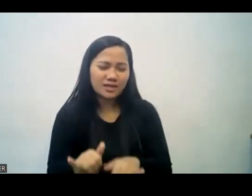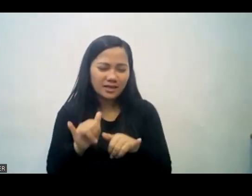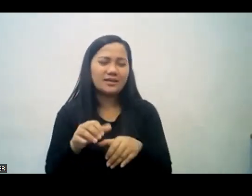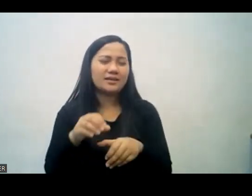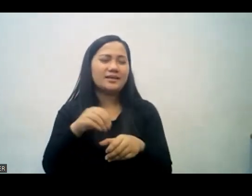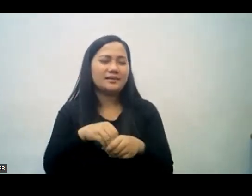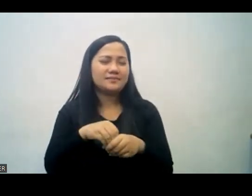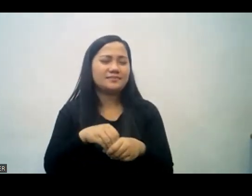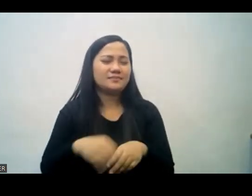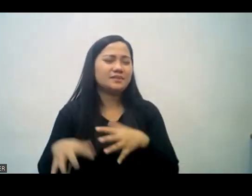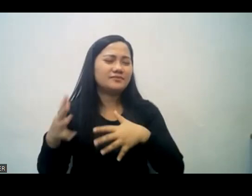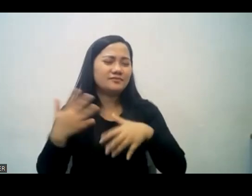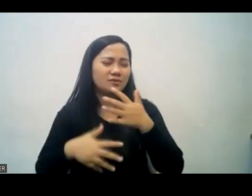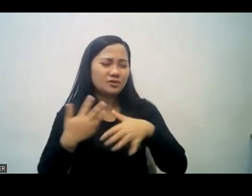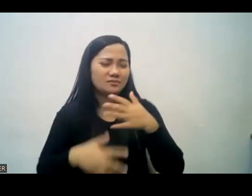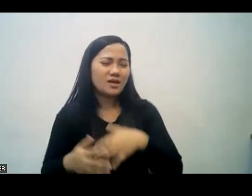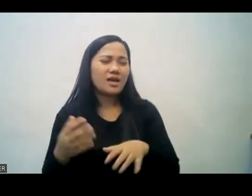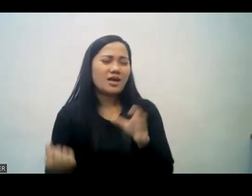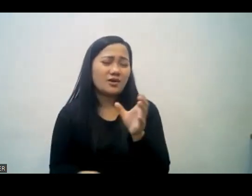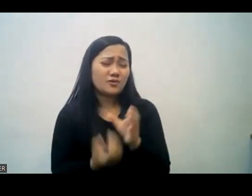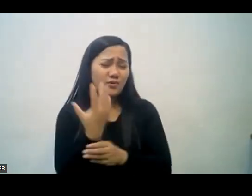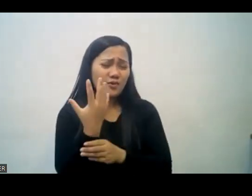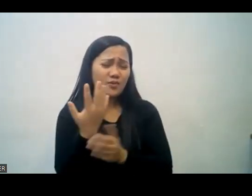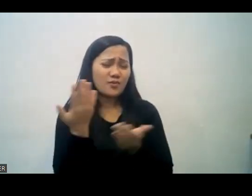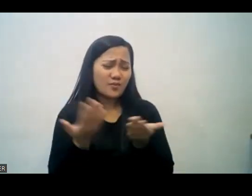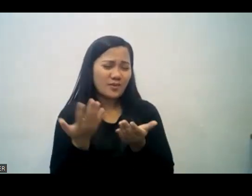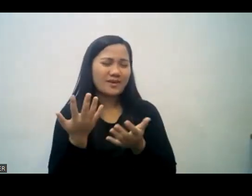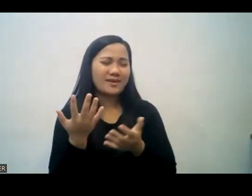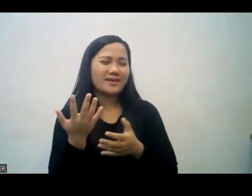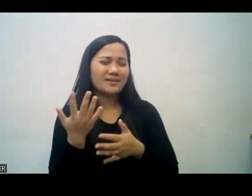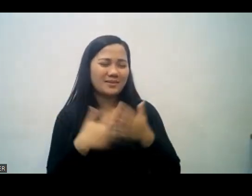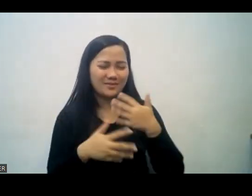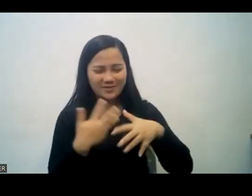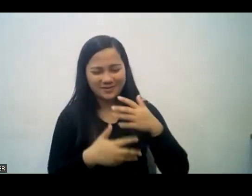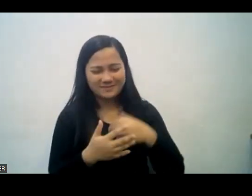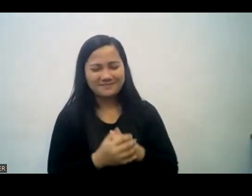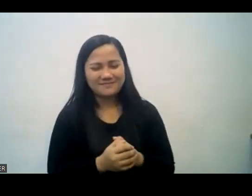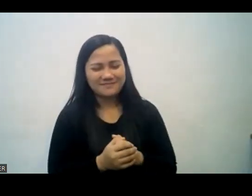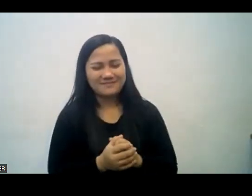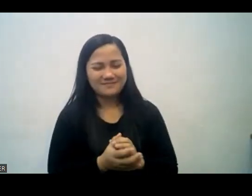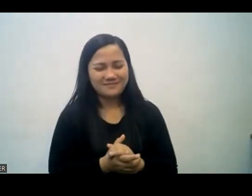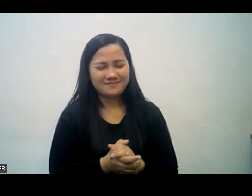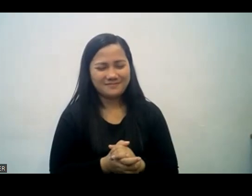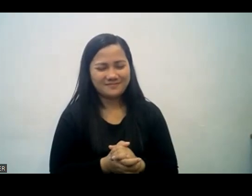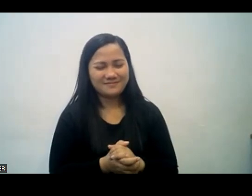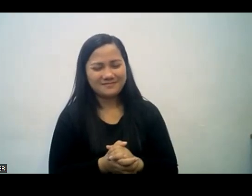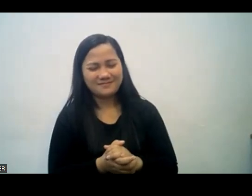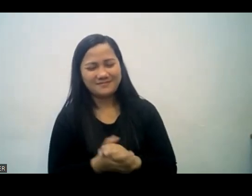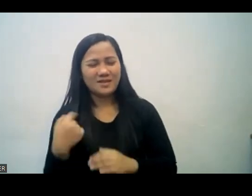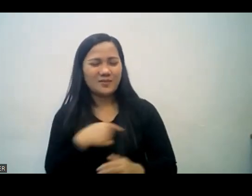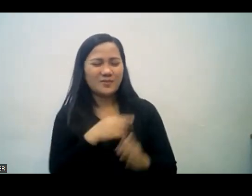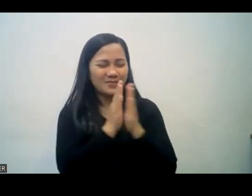at nawa ay parati mo po kaming ingatan at tulungan upang kami po ay makapanatili sa fellowship at gayon din ay lumago sa fellowship